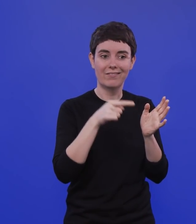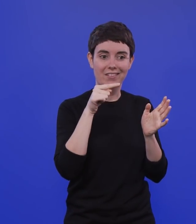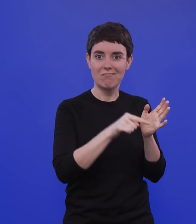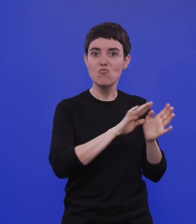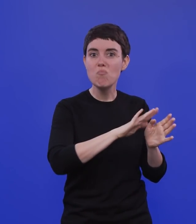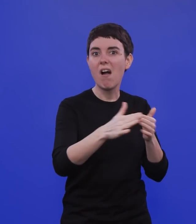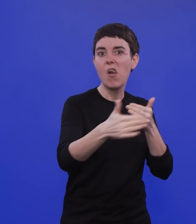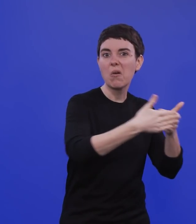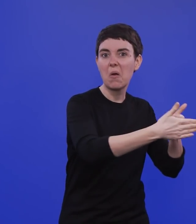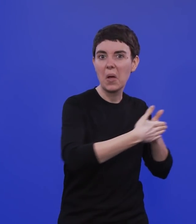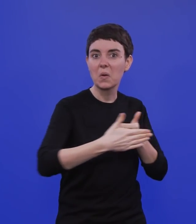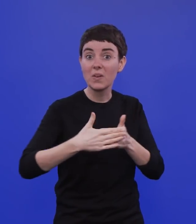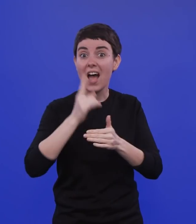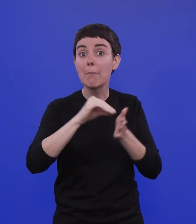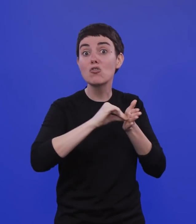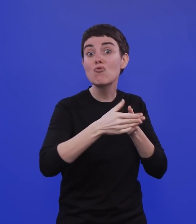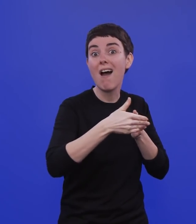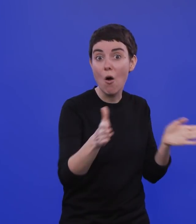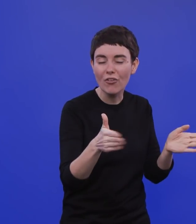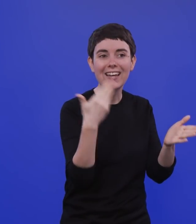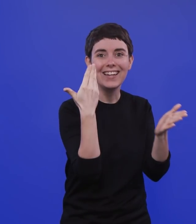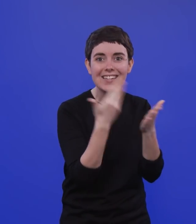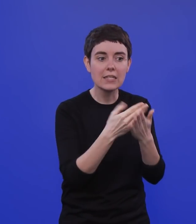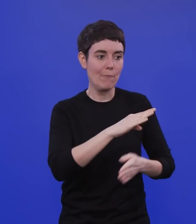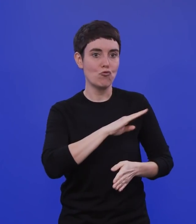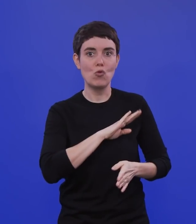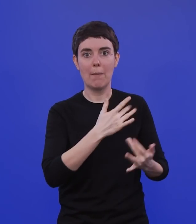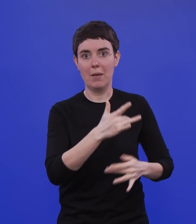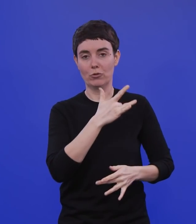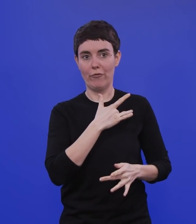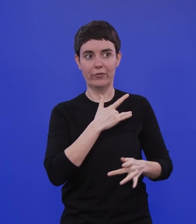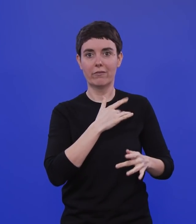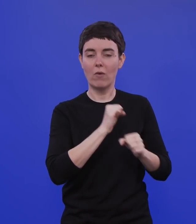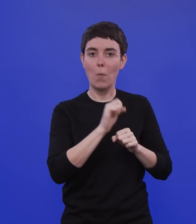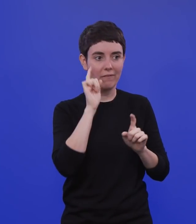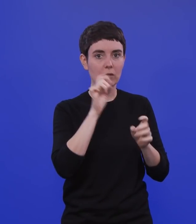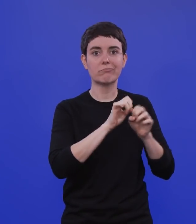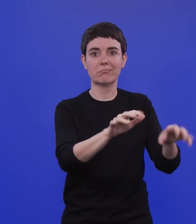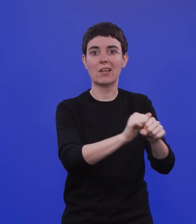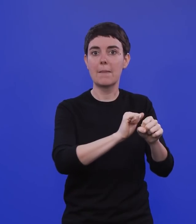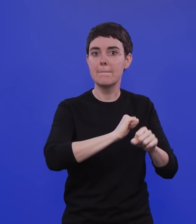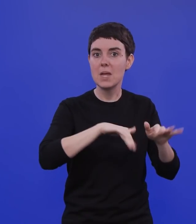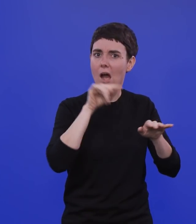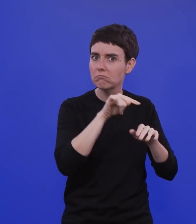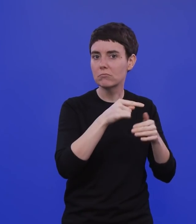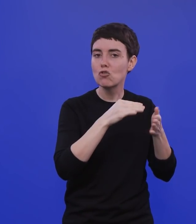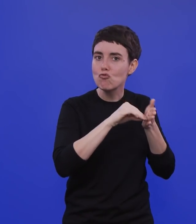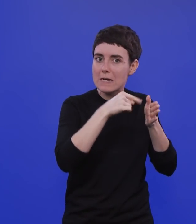Schülern zu der Zeit damals mit dem Teil-Lockdown mit offenen Schulen? Und inzwischen hat sich eben statistisch sehr